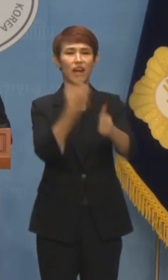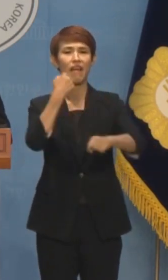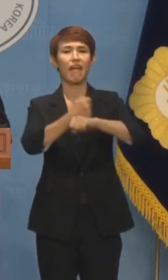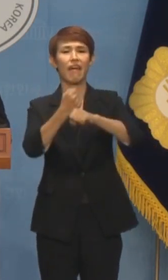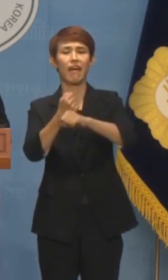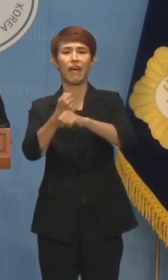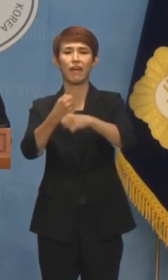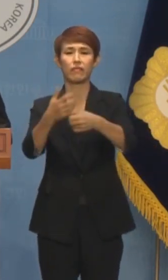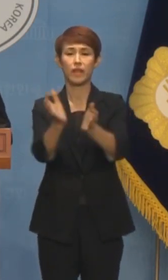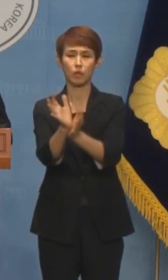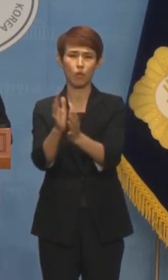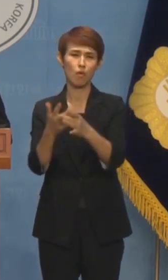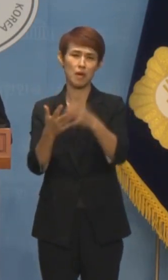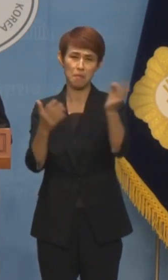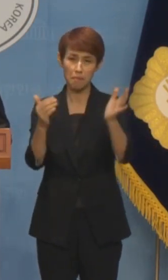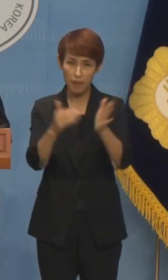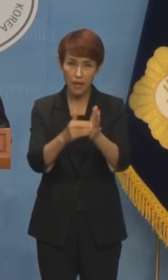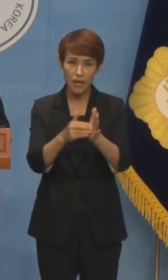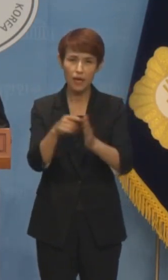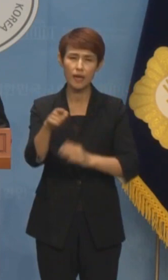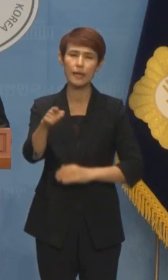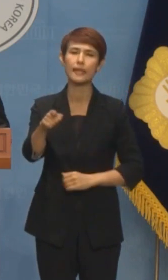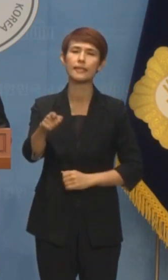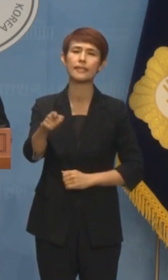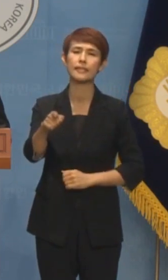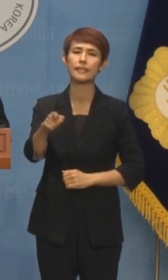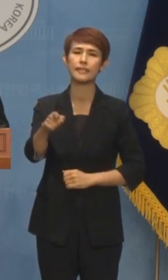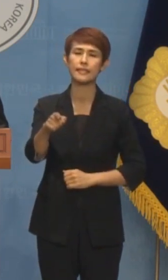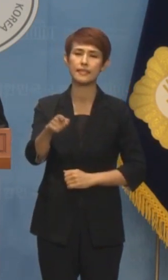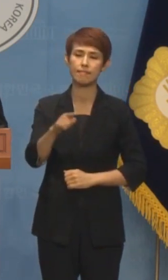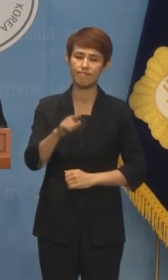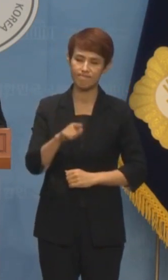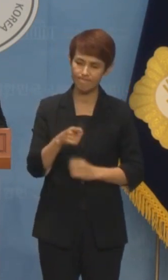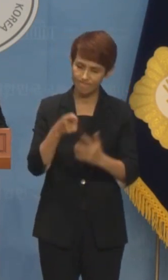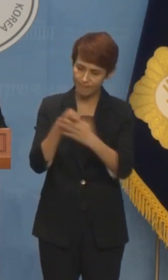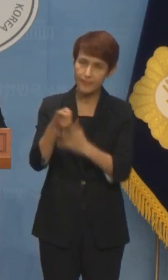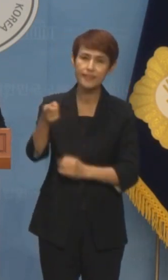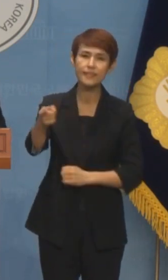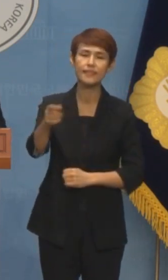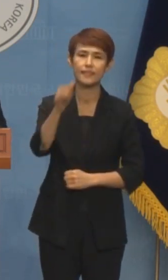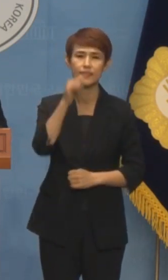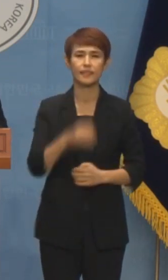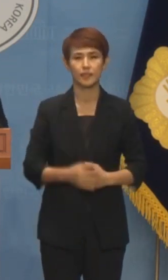채택한 것은 그 저의가 충분히 의심될 정도입니다.